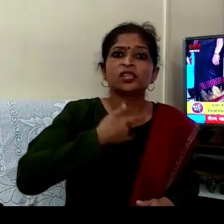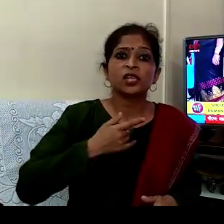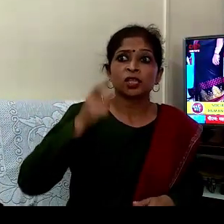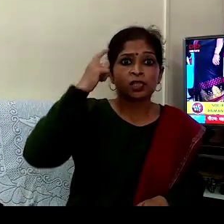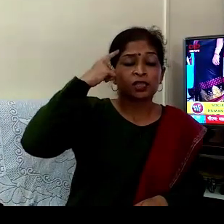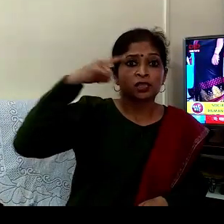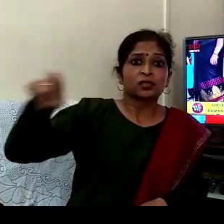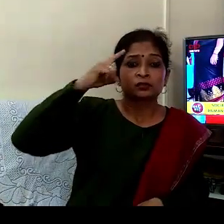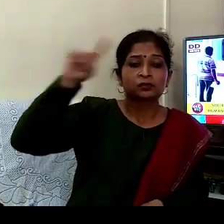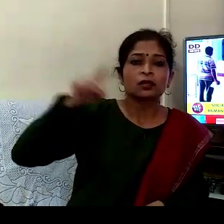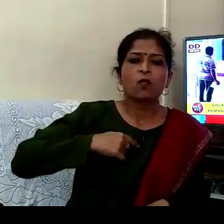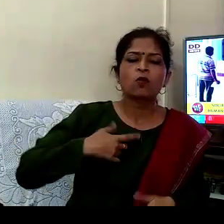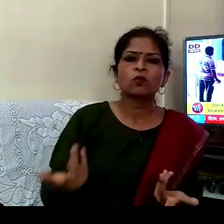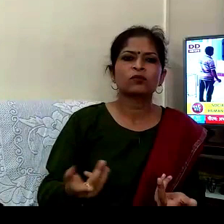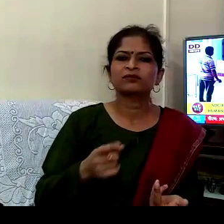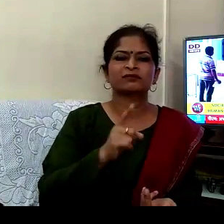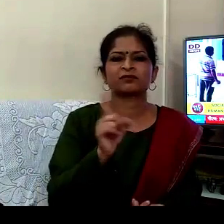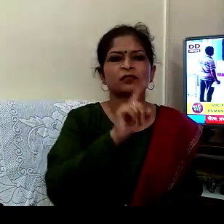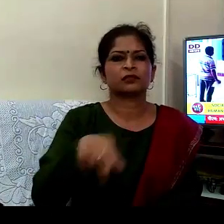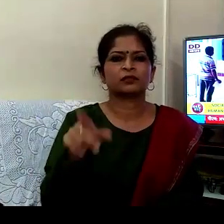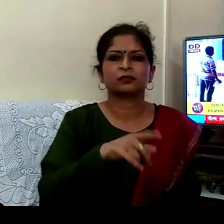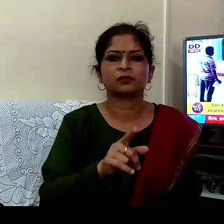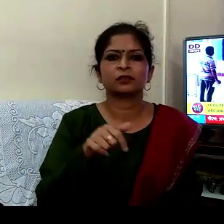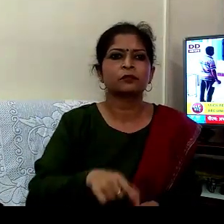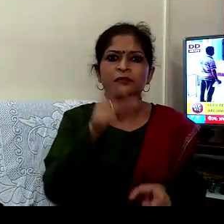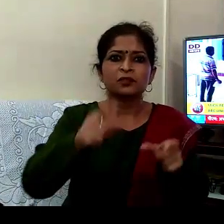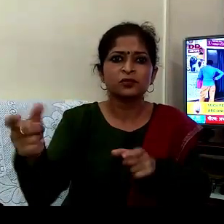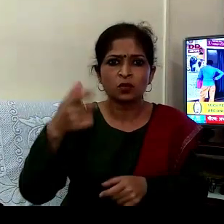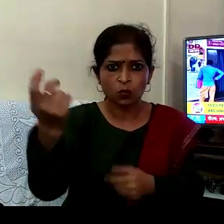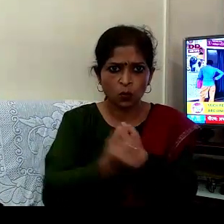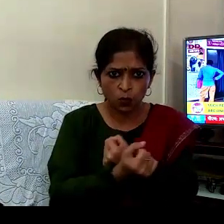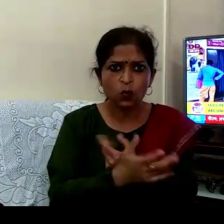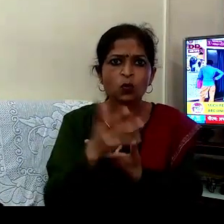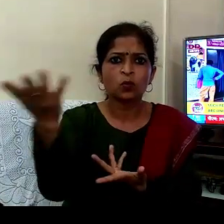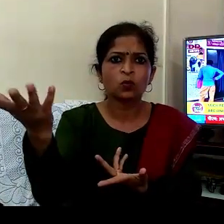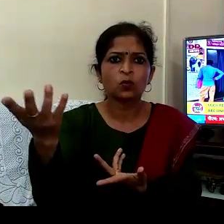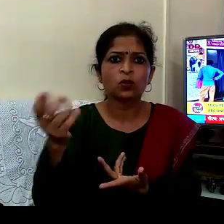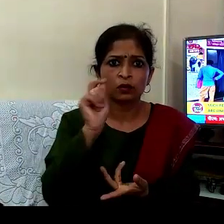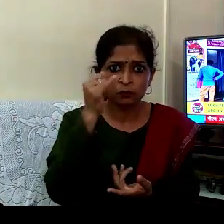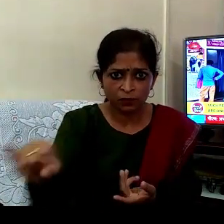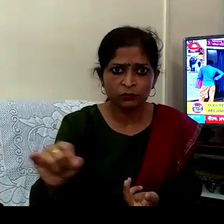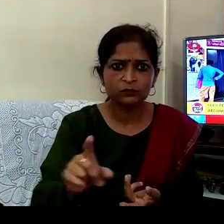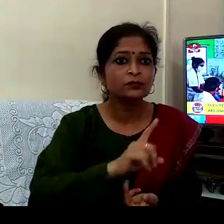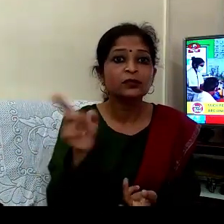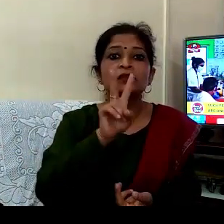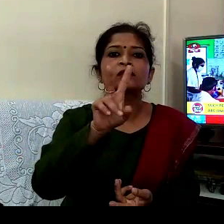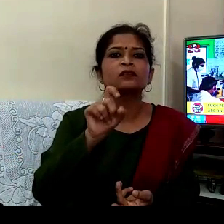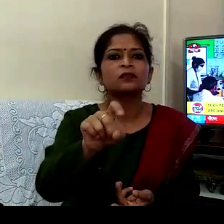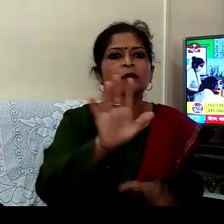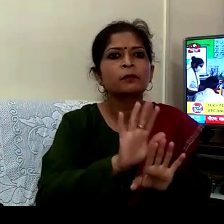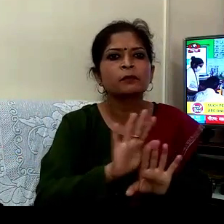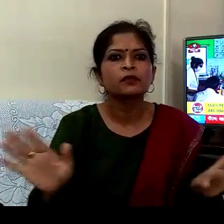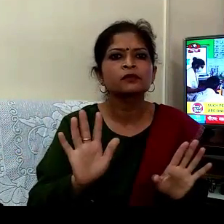سمجھ ہومن ڈسٹنس ایسے لوگ کوئی اپرادی نہیں ہے بلکہ وائرس کے سمبھ